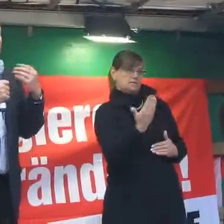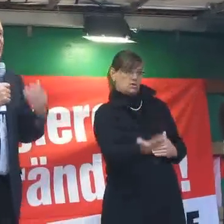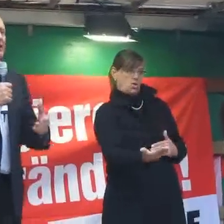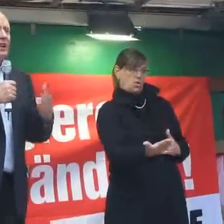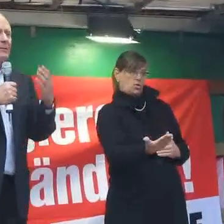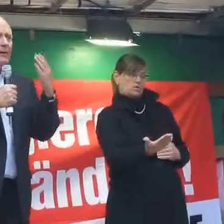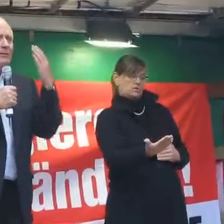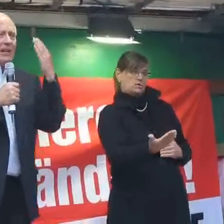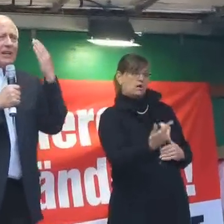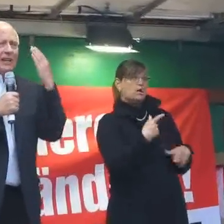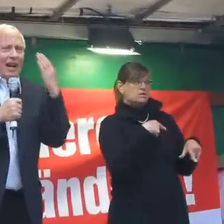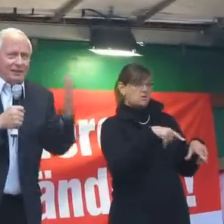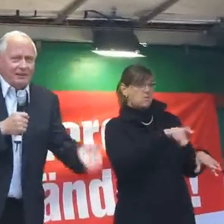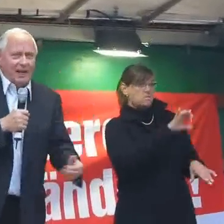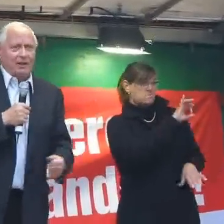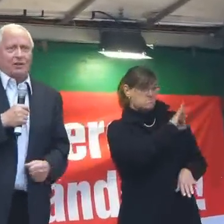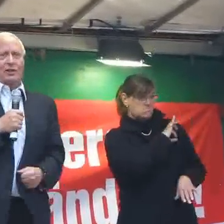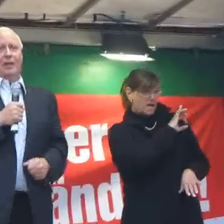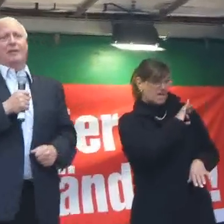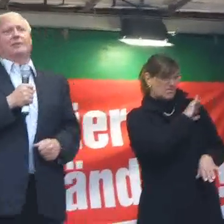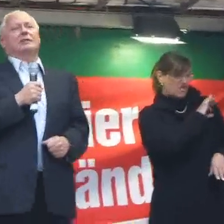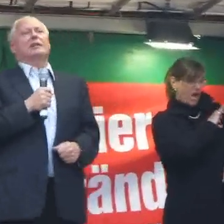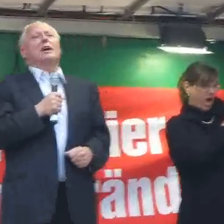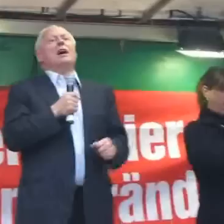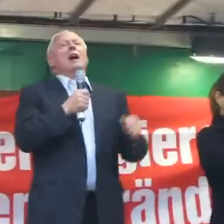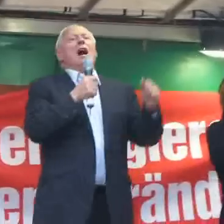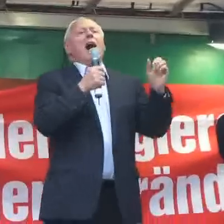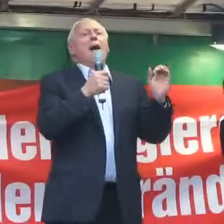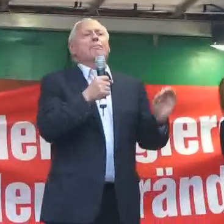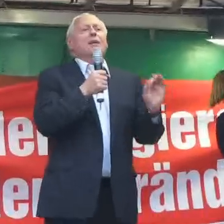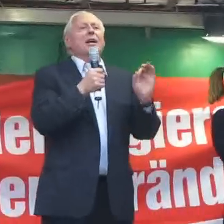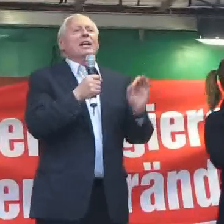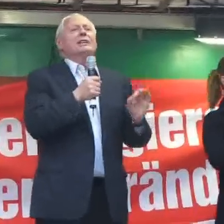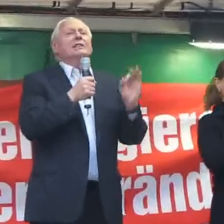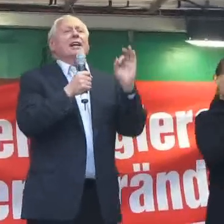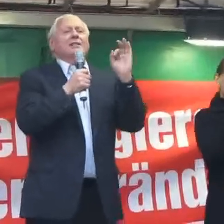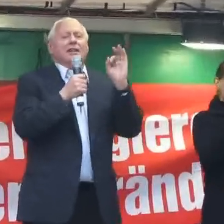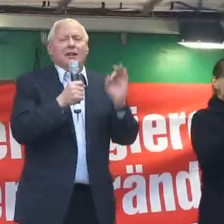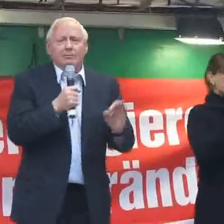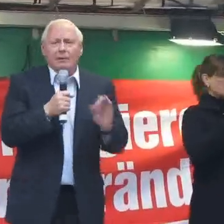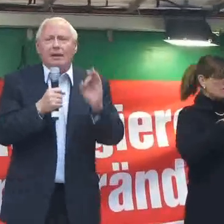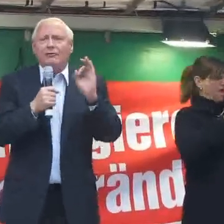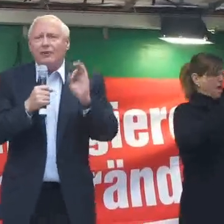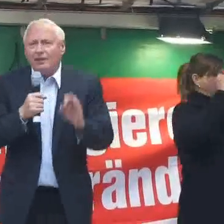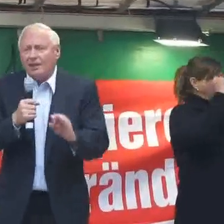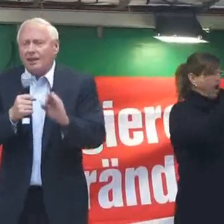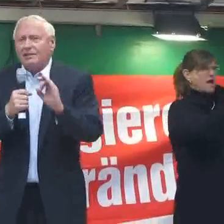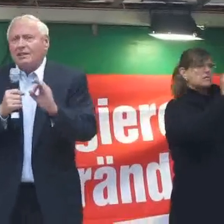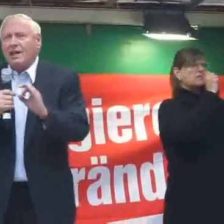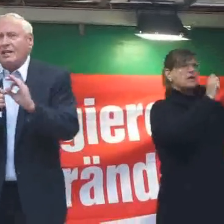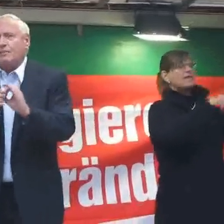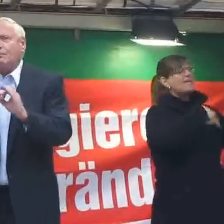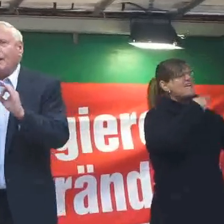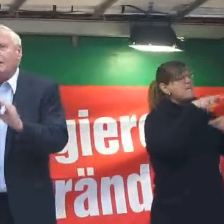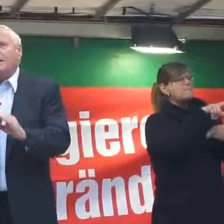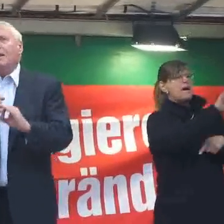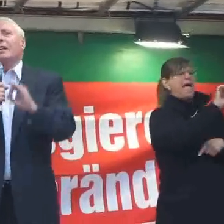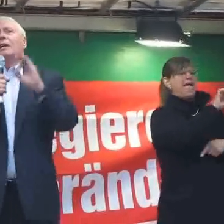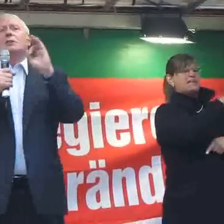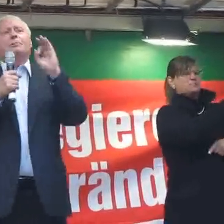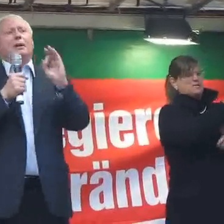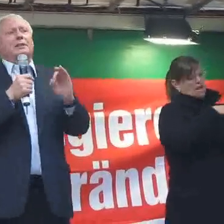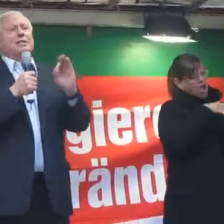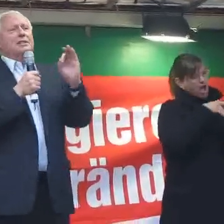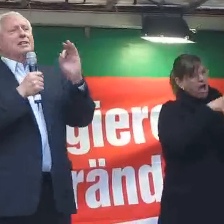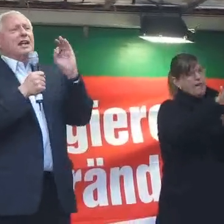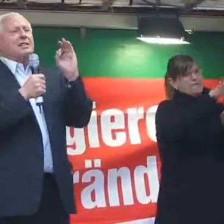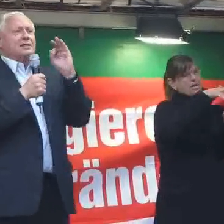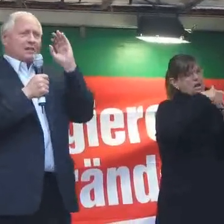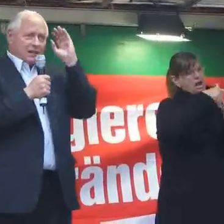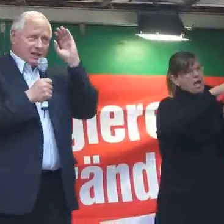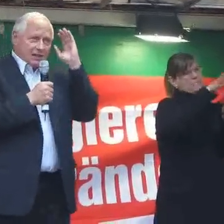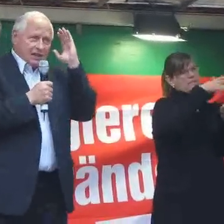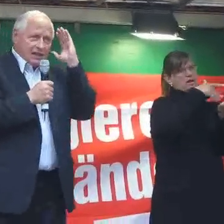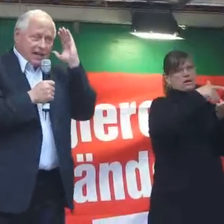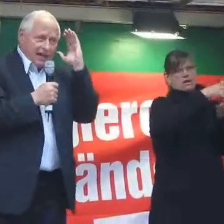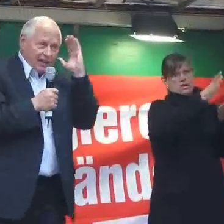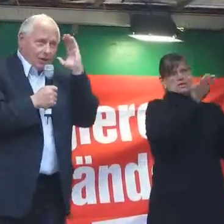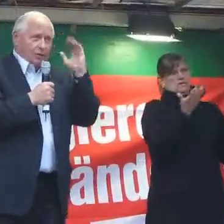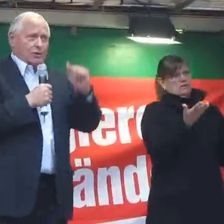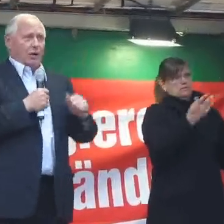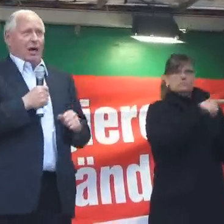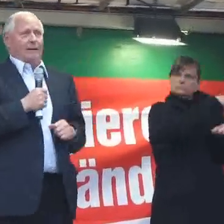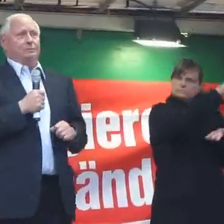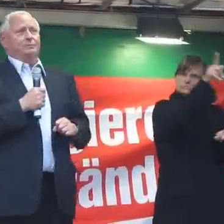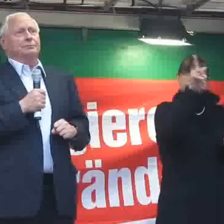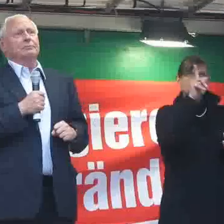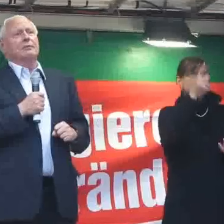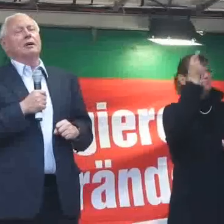Partei Die Linke immer wieder den Antrag gestellt. Abgelehnt hat immer wieder die SPD. Ich bitte Sie, das in